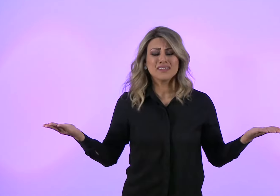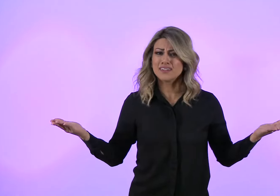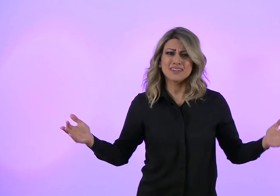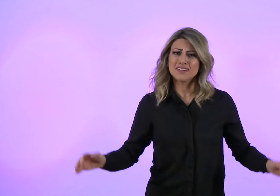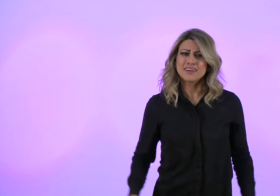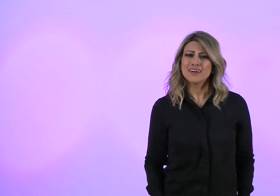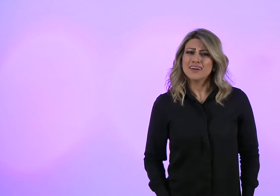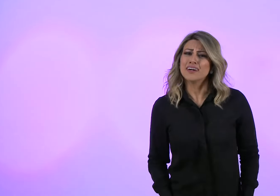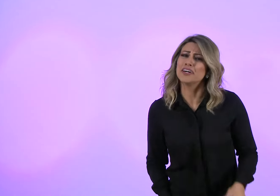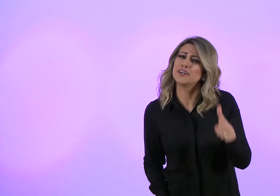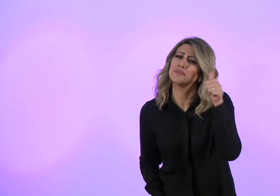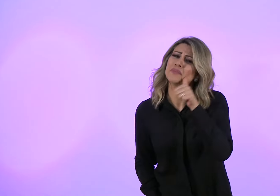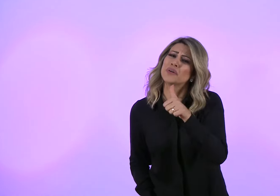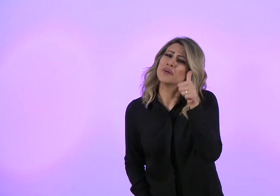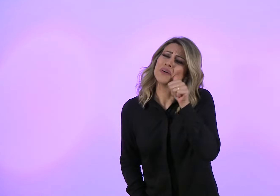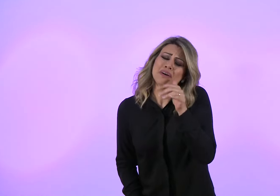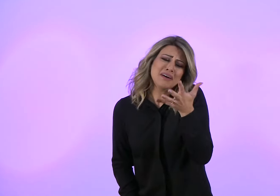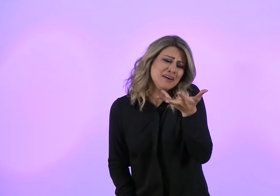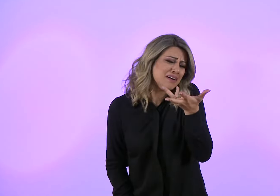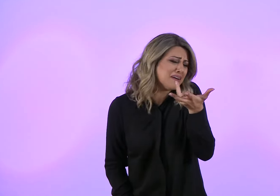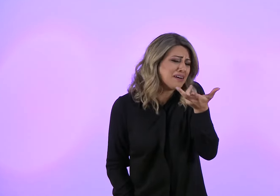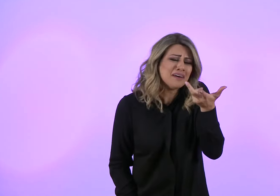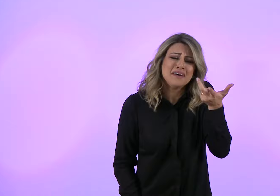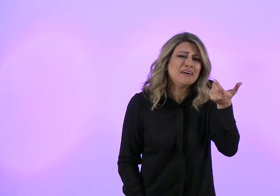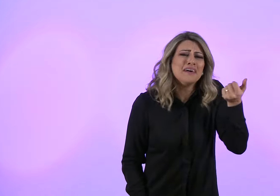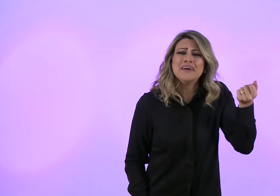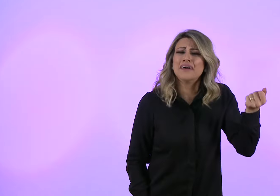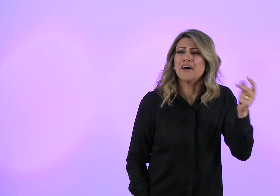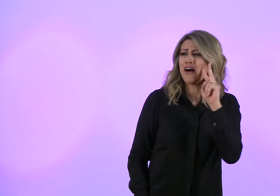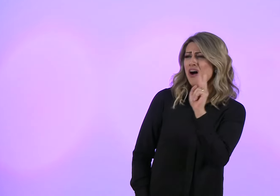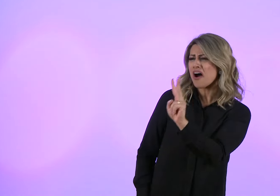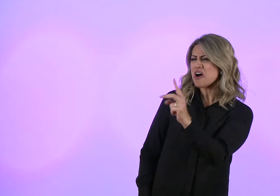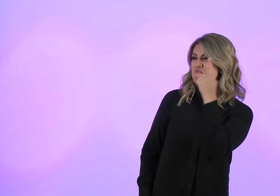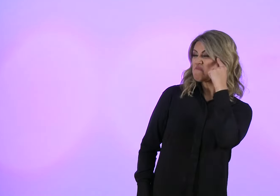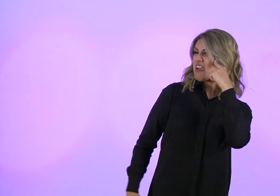Mulher não é somente um corpo